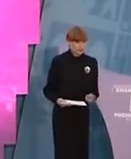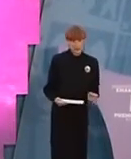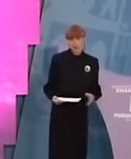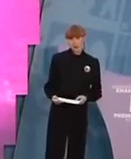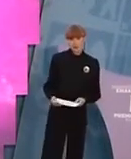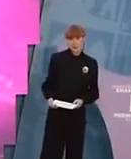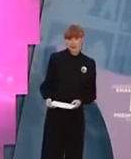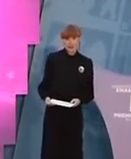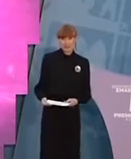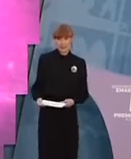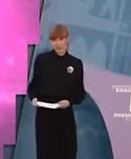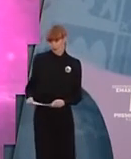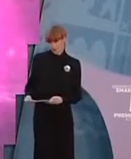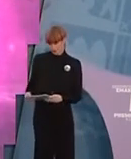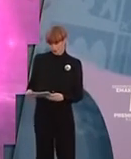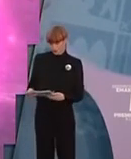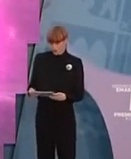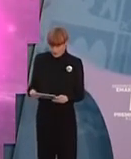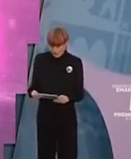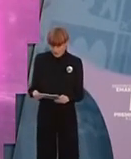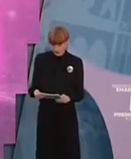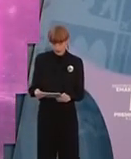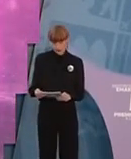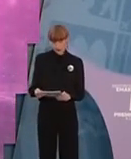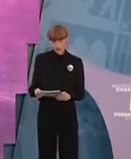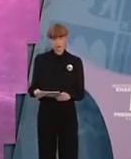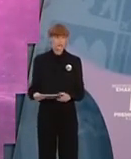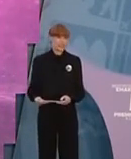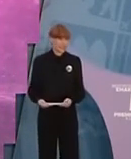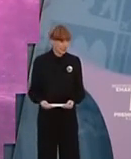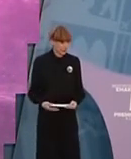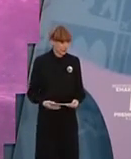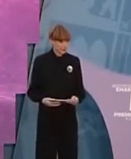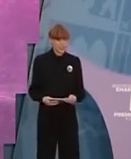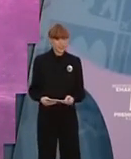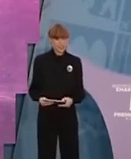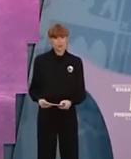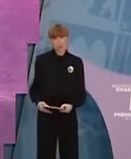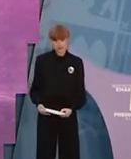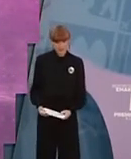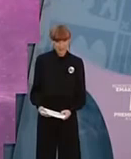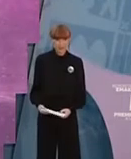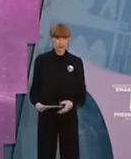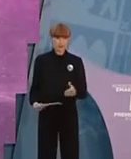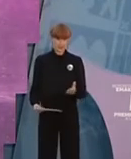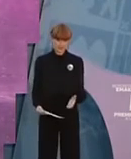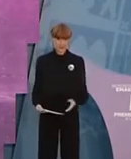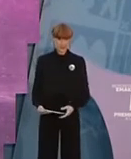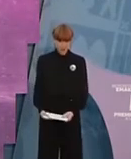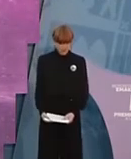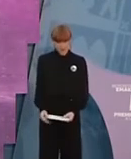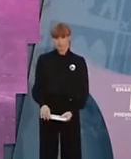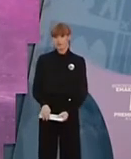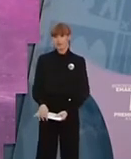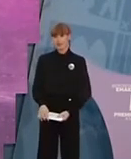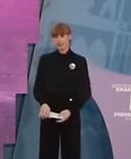llegado al momento señalado de la tarde Ratzaldeko une señalatura iritsigarelako eta horretarako Leendakari